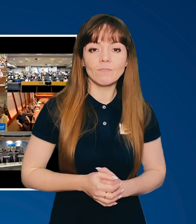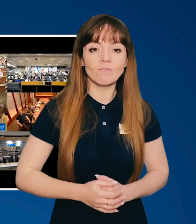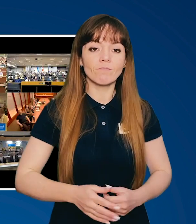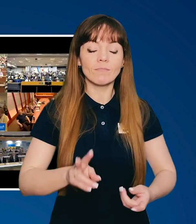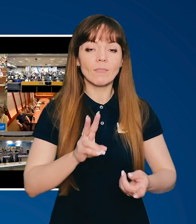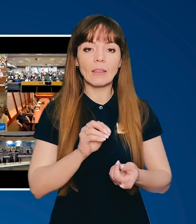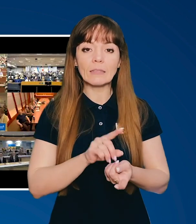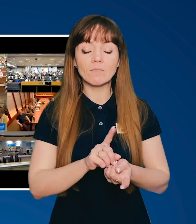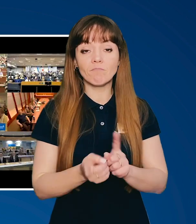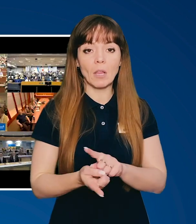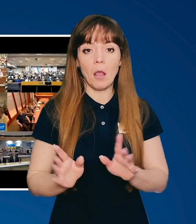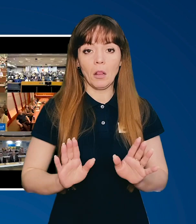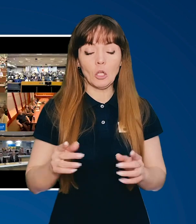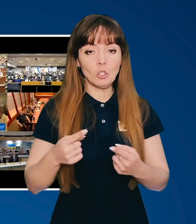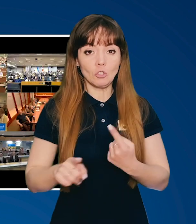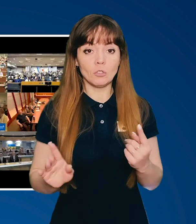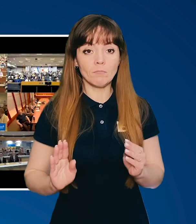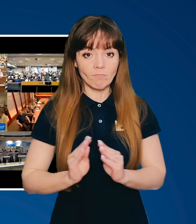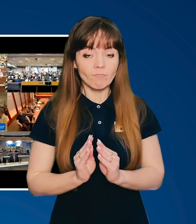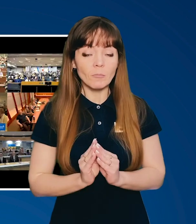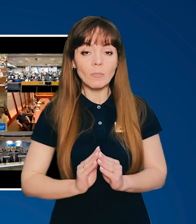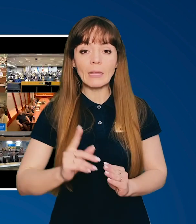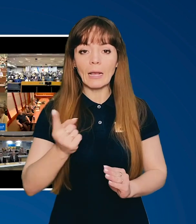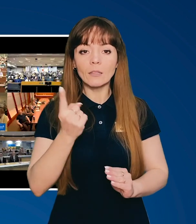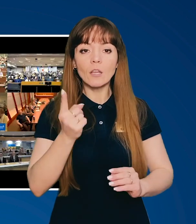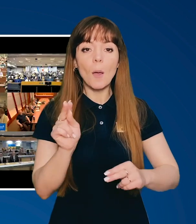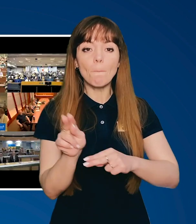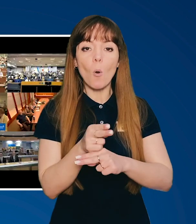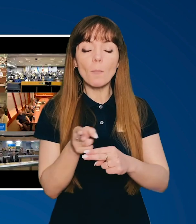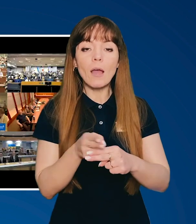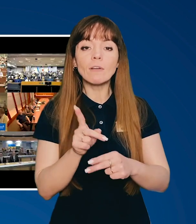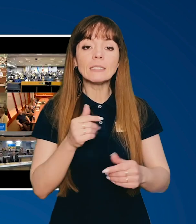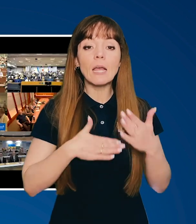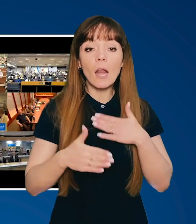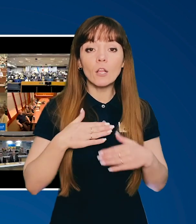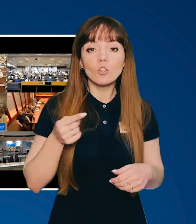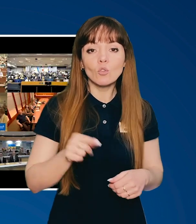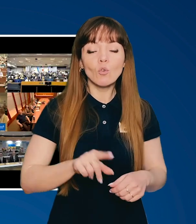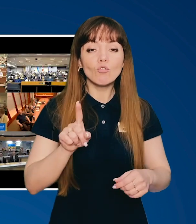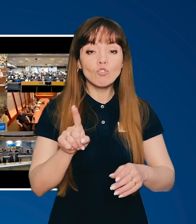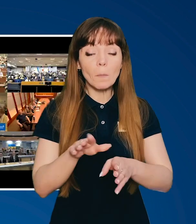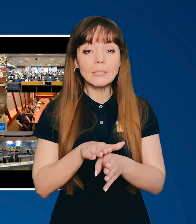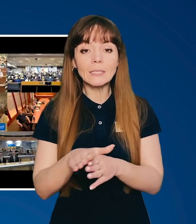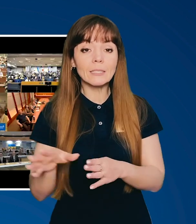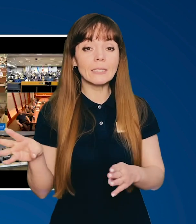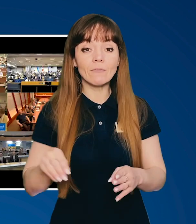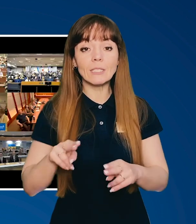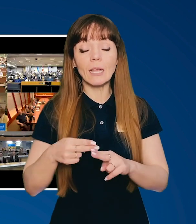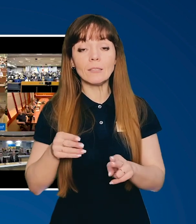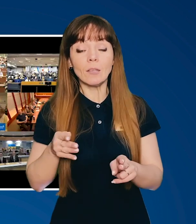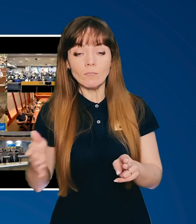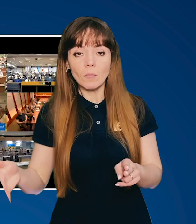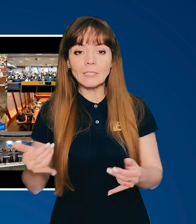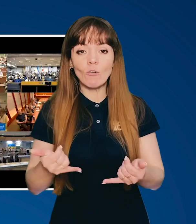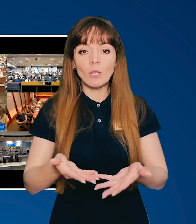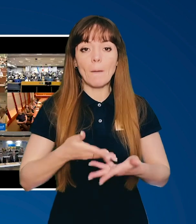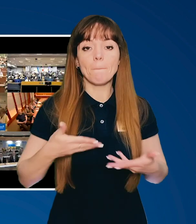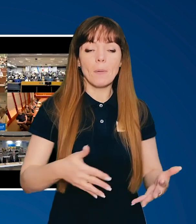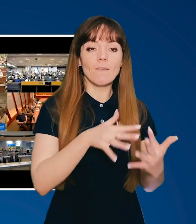не стали іншими. Єдина поправка заради того, аби вчилити все це у життя, сьогодні ми воюємо